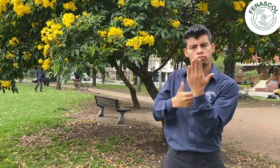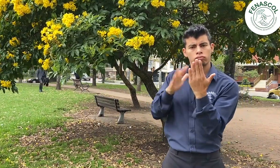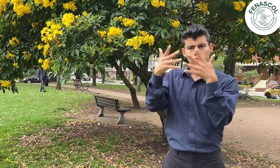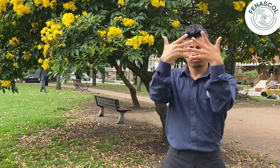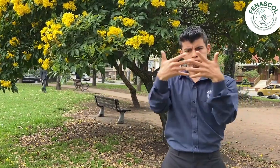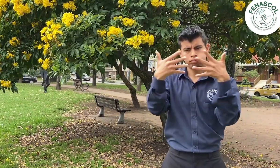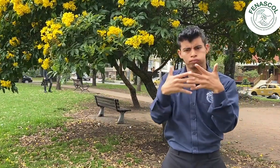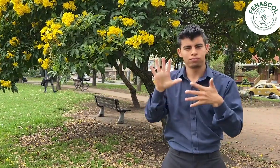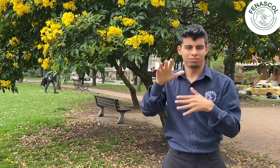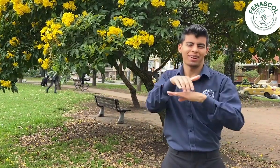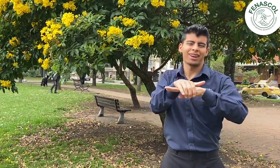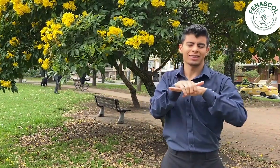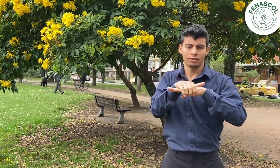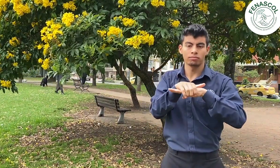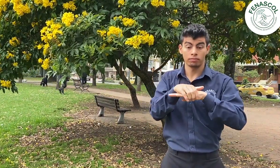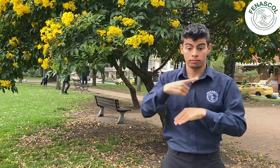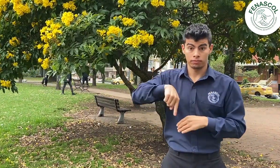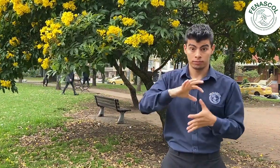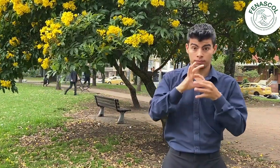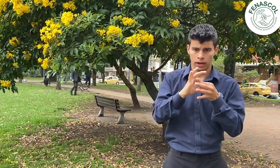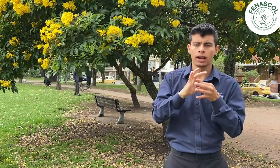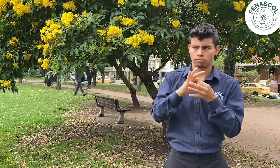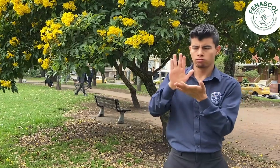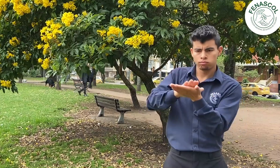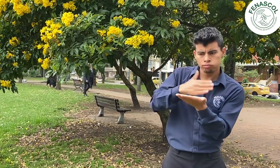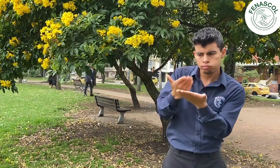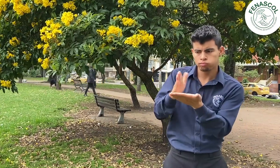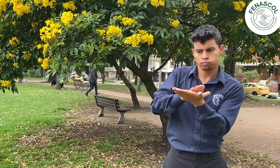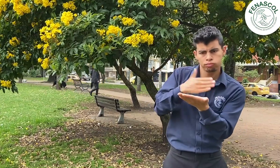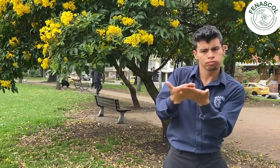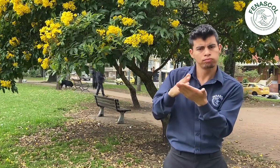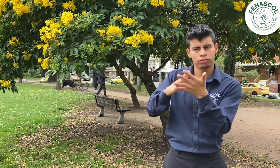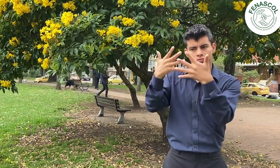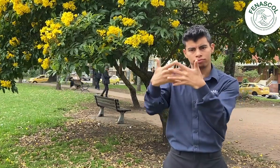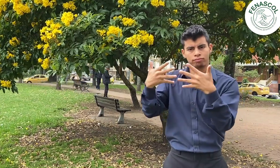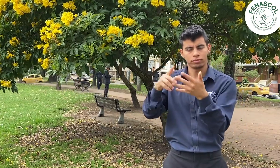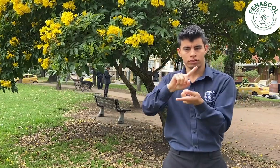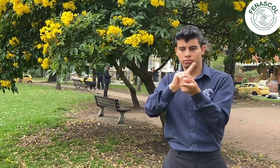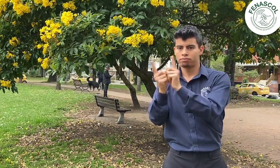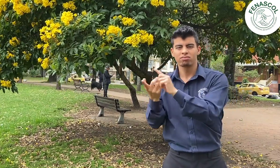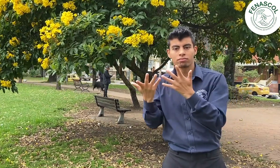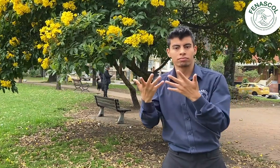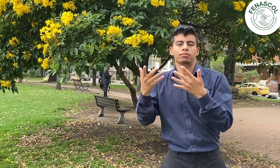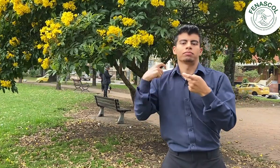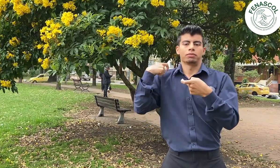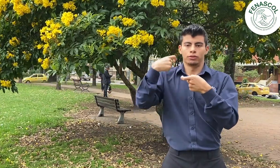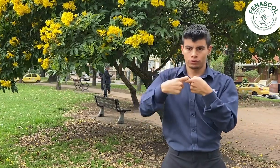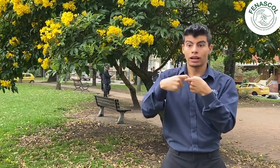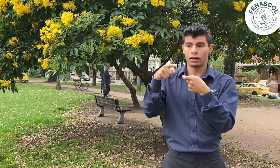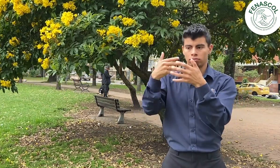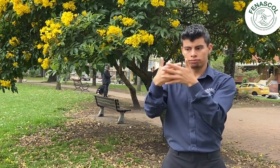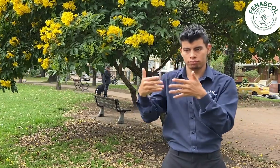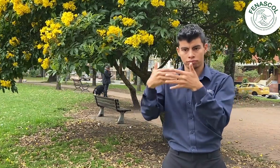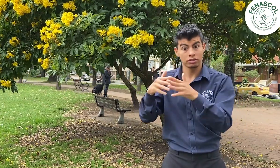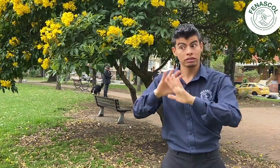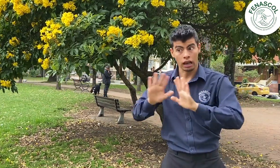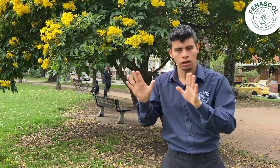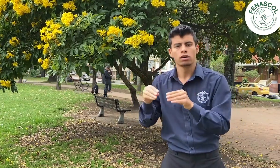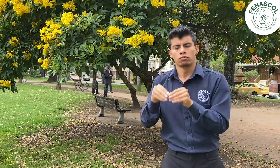desde FENASCOL, se está realizando la traducción a español escrito. Cuando ya esté finalizado, haremos la publicación de esta